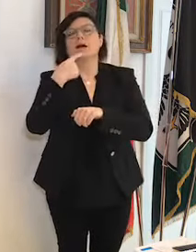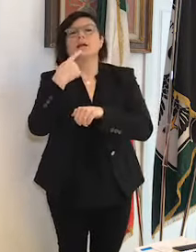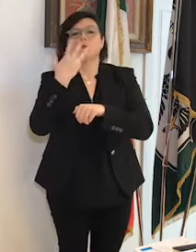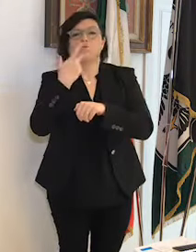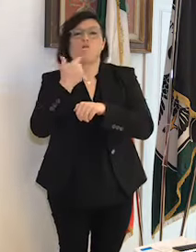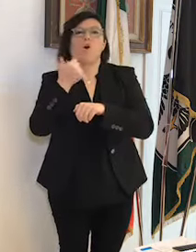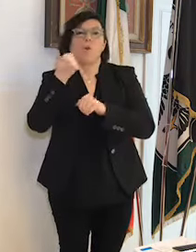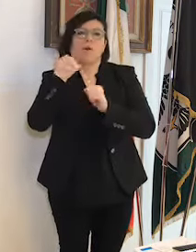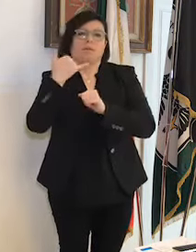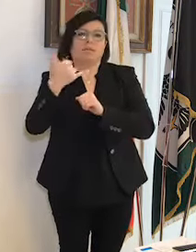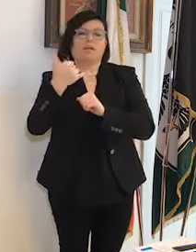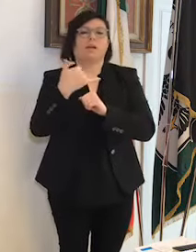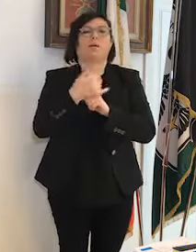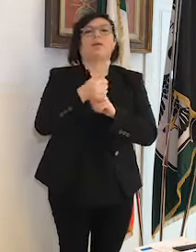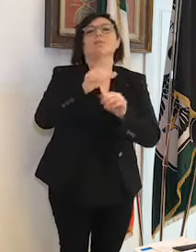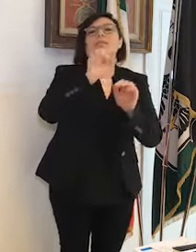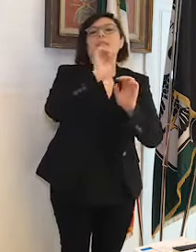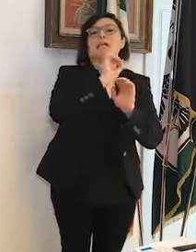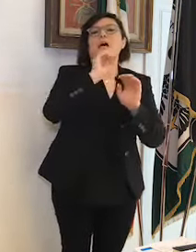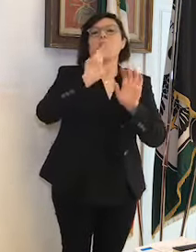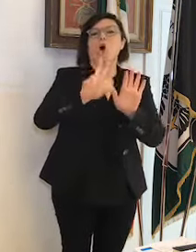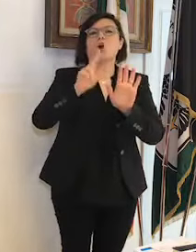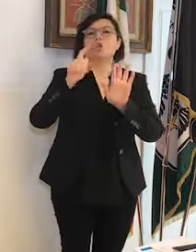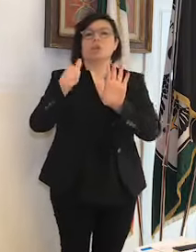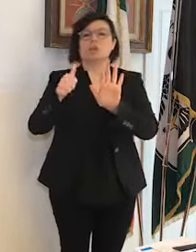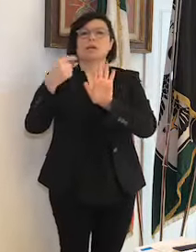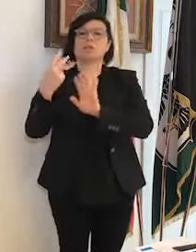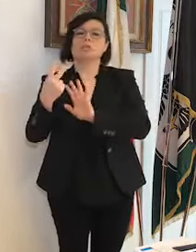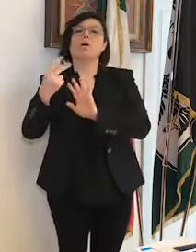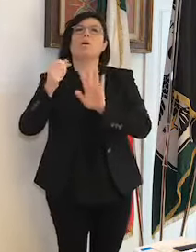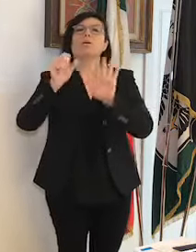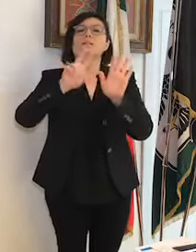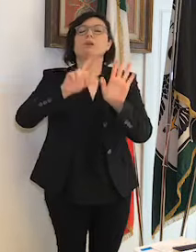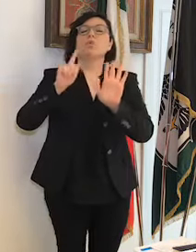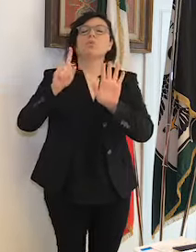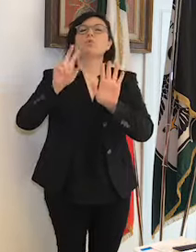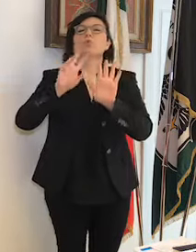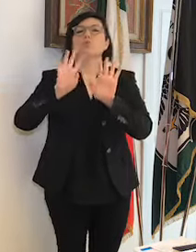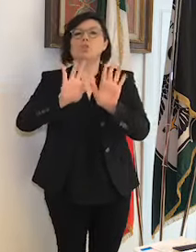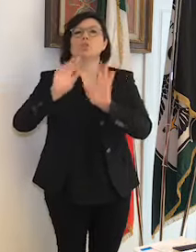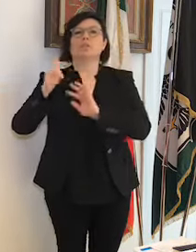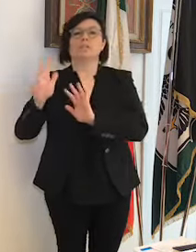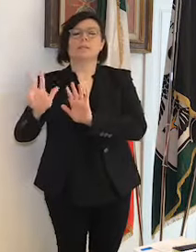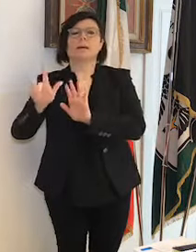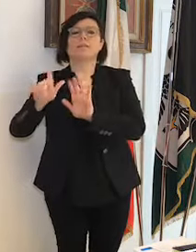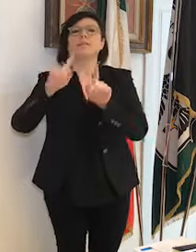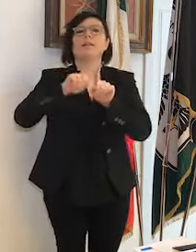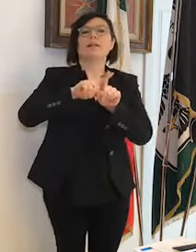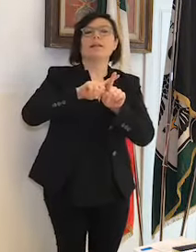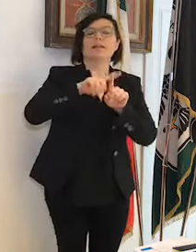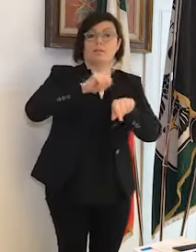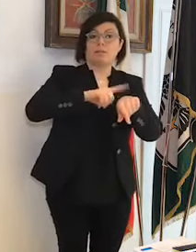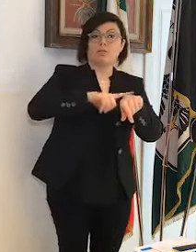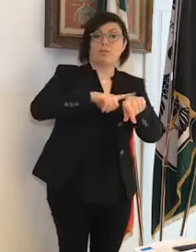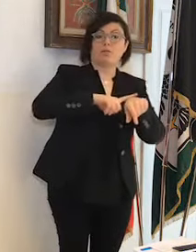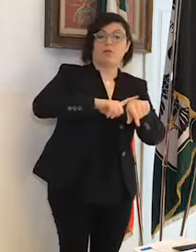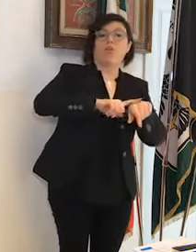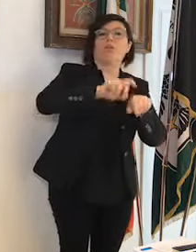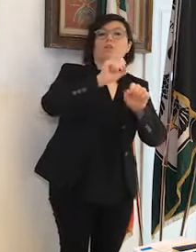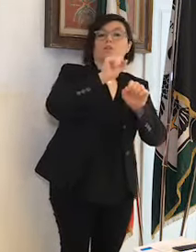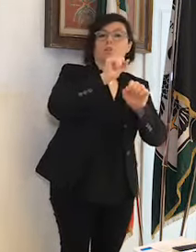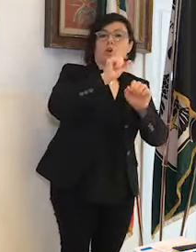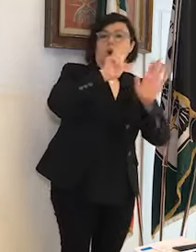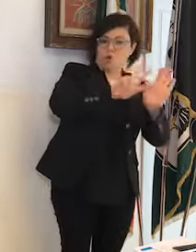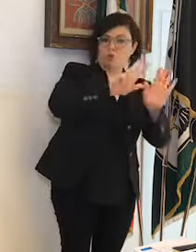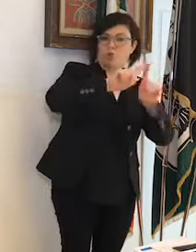numero 0862 319857 dalle ore 8 alle ore 12